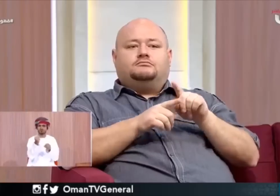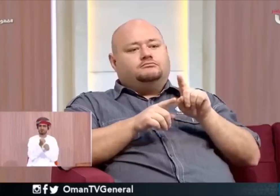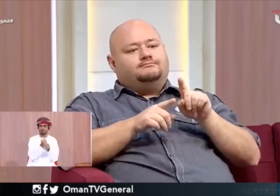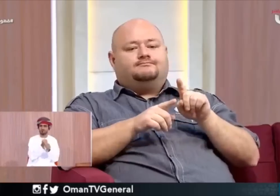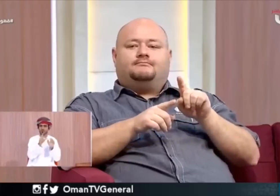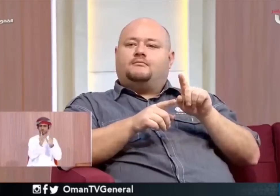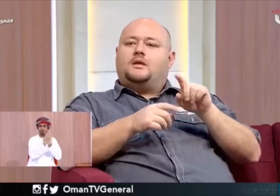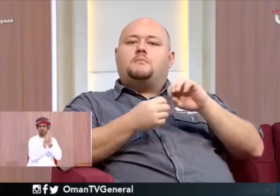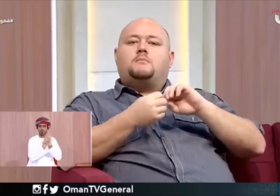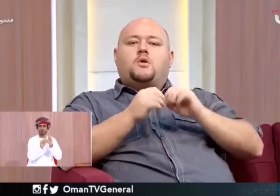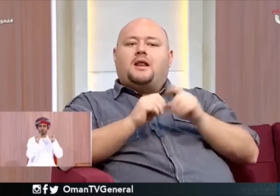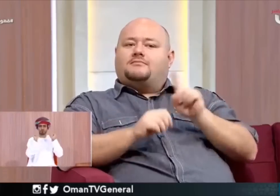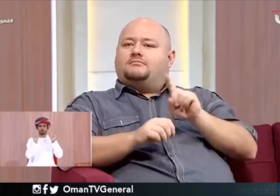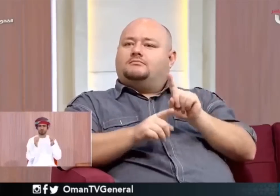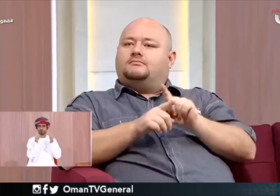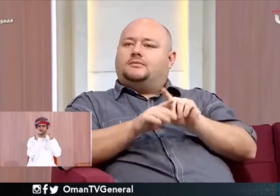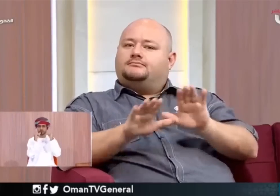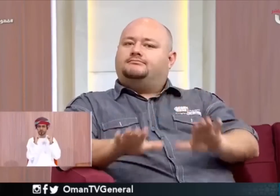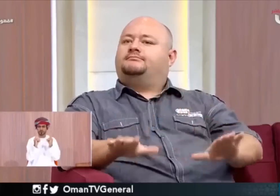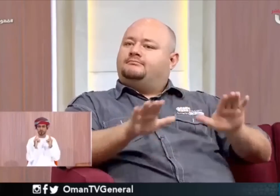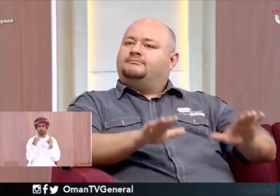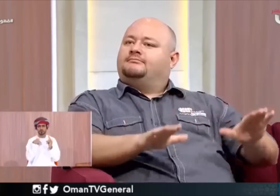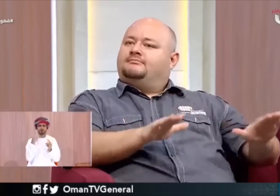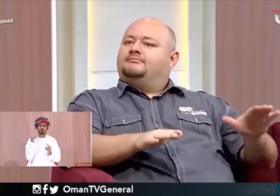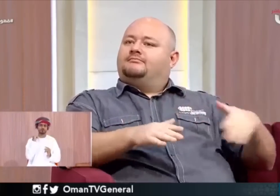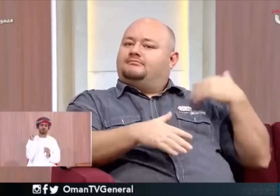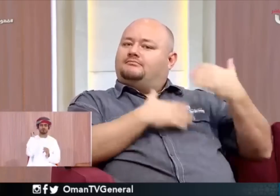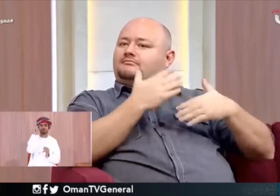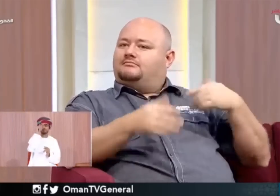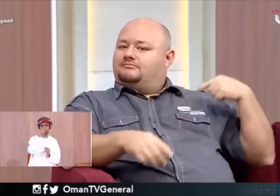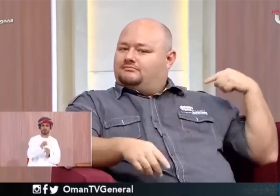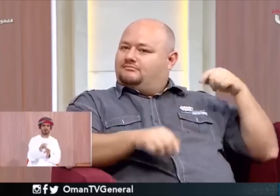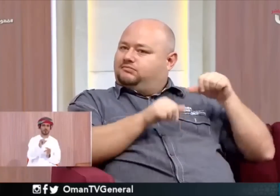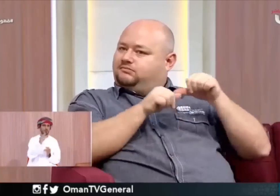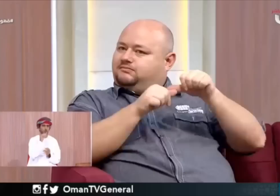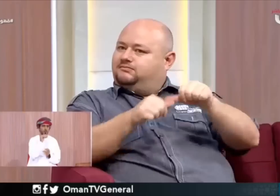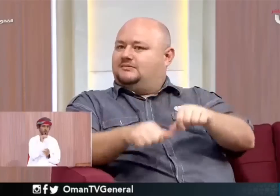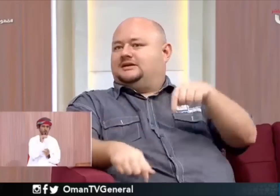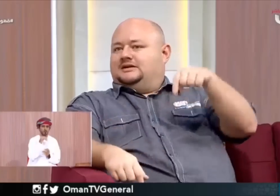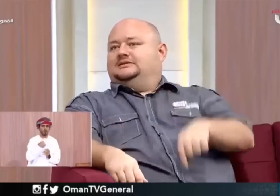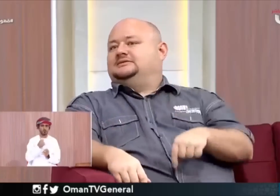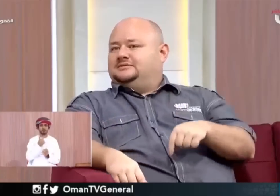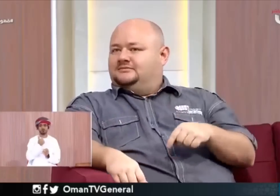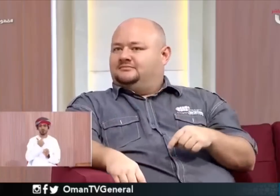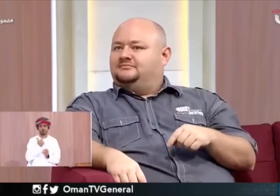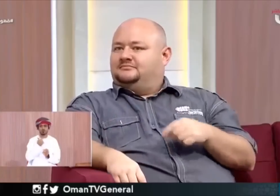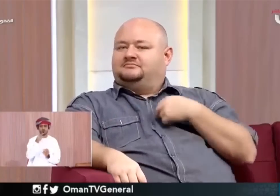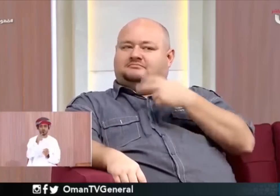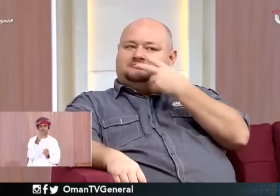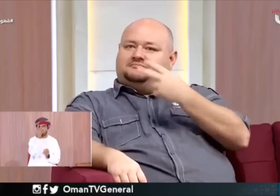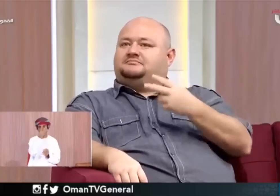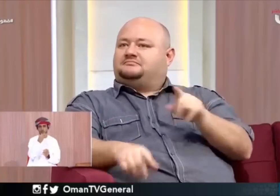أزور أزور دولة تكون يعني يكون فيها حداثة ويكون فيها أمن وأمان